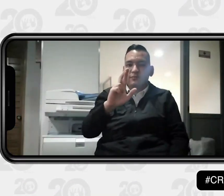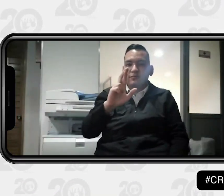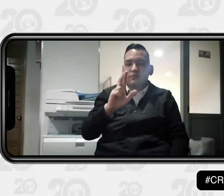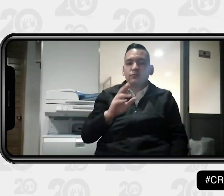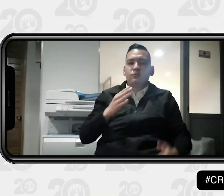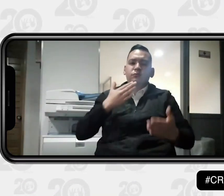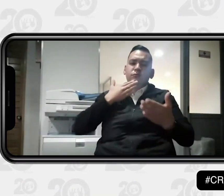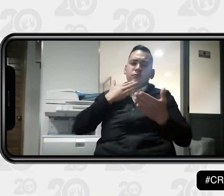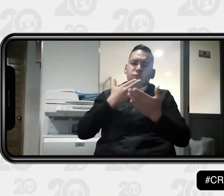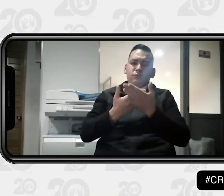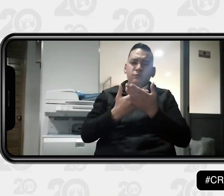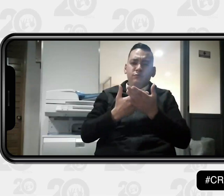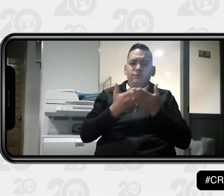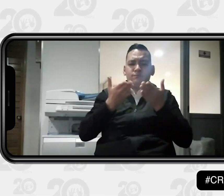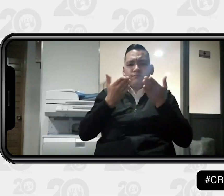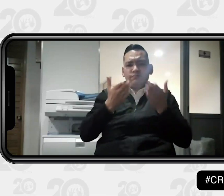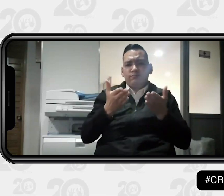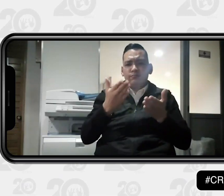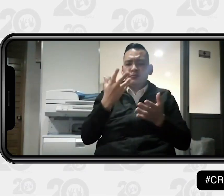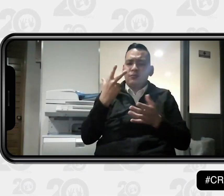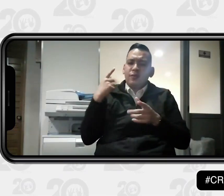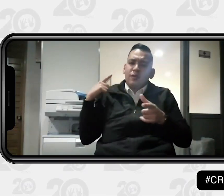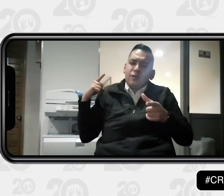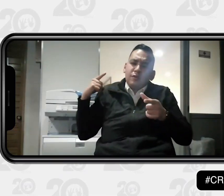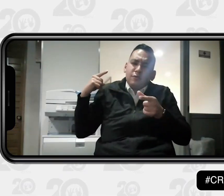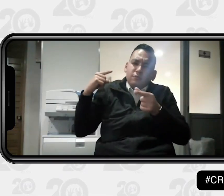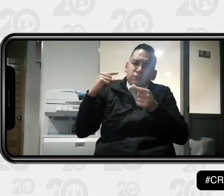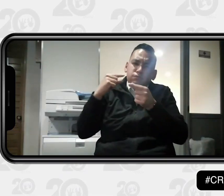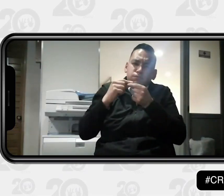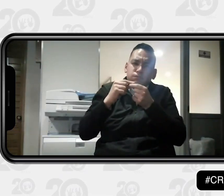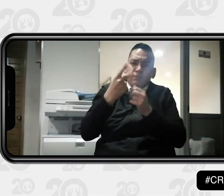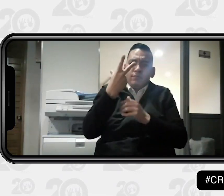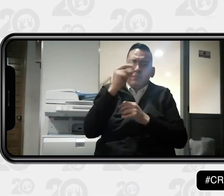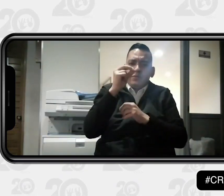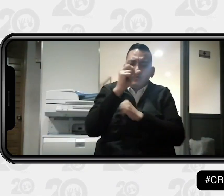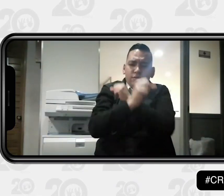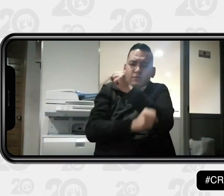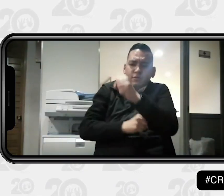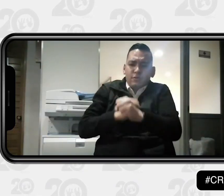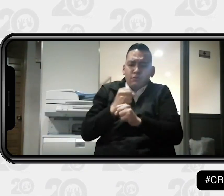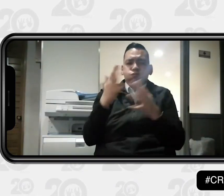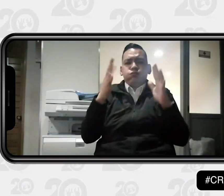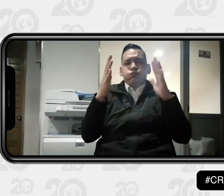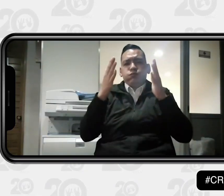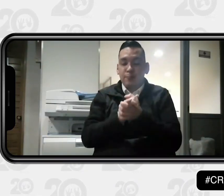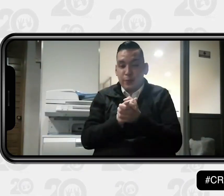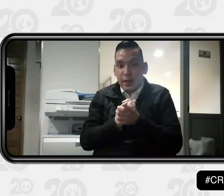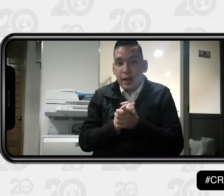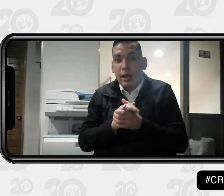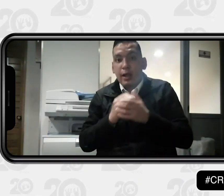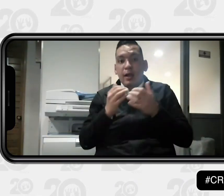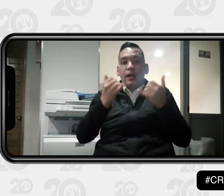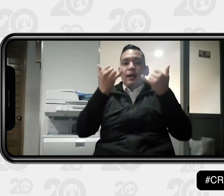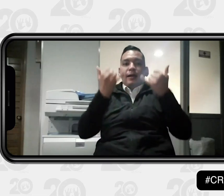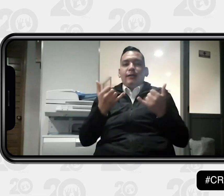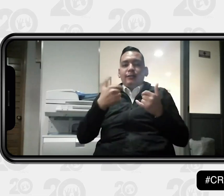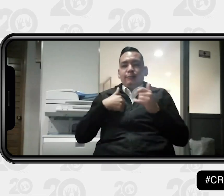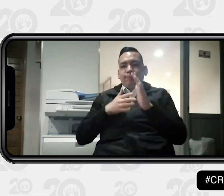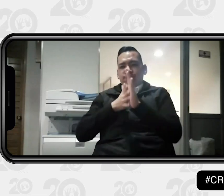es Jair. Quiero agradecer durante todo este tiempo, estos 20 años, al Centro de Relevo.